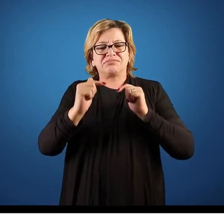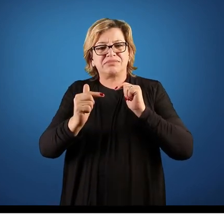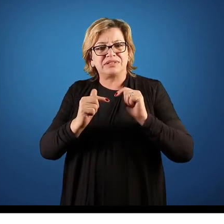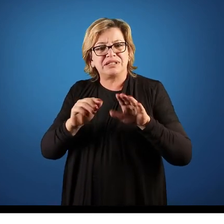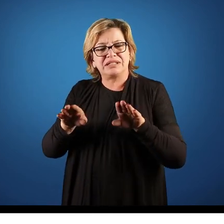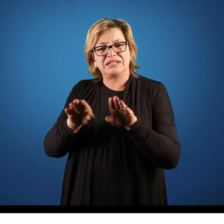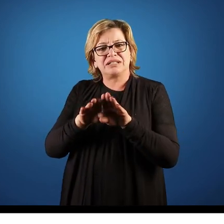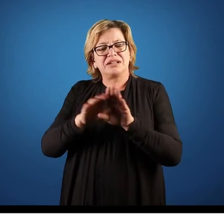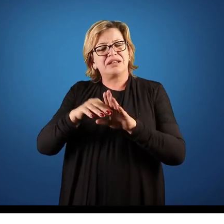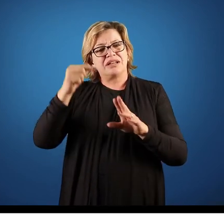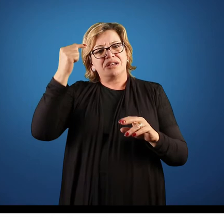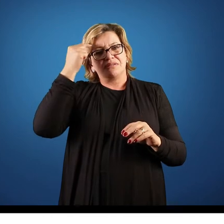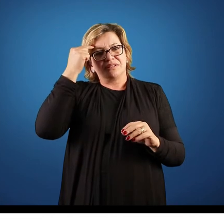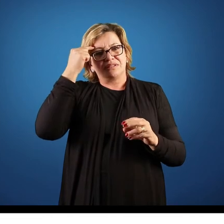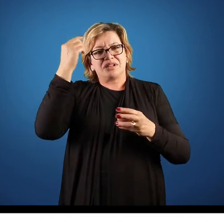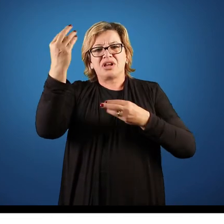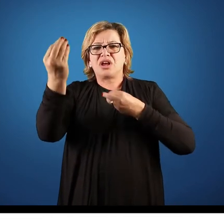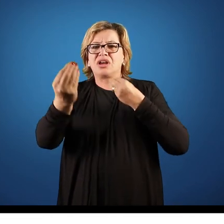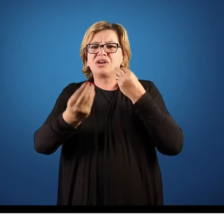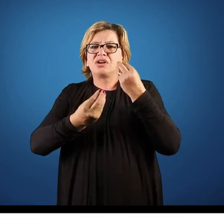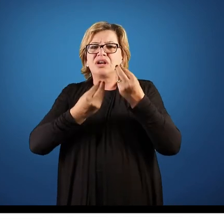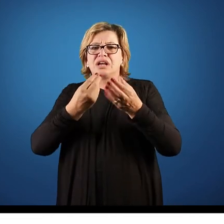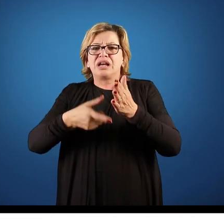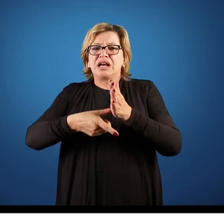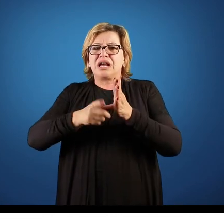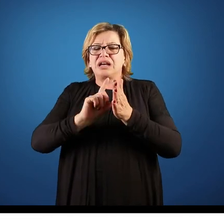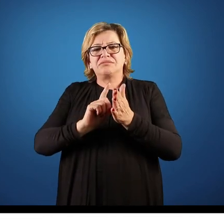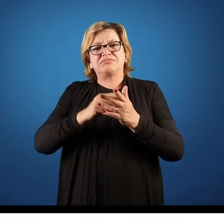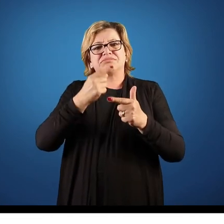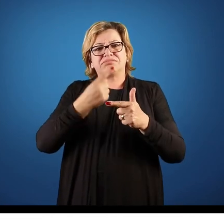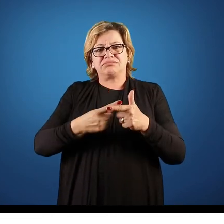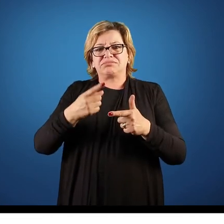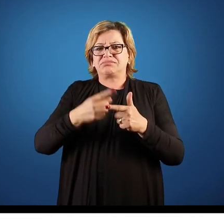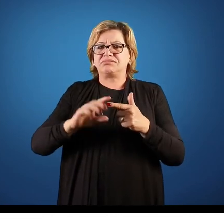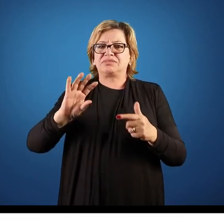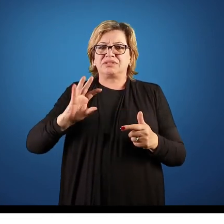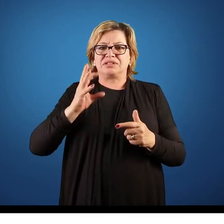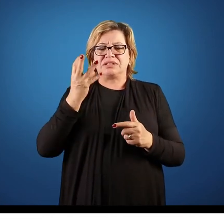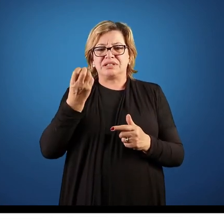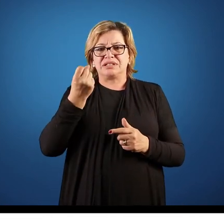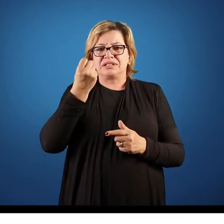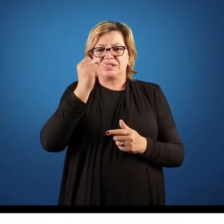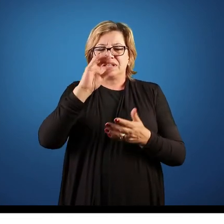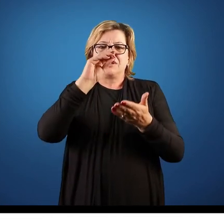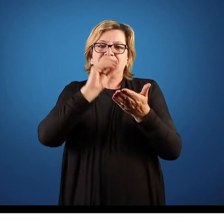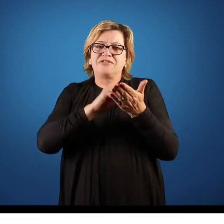justamente pensar nas soluções antes que o problema seja grave. Depois está faltando um médico